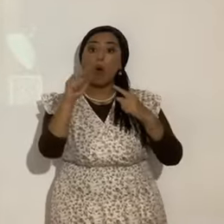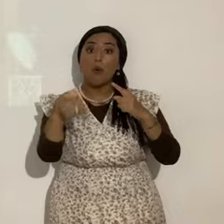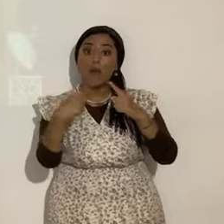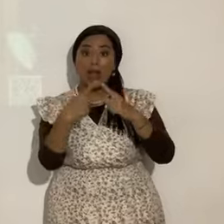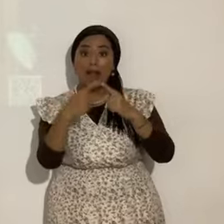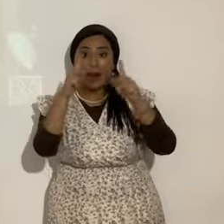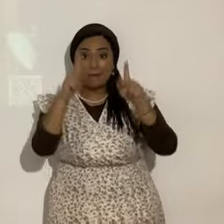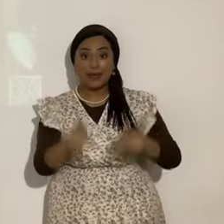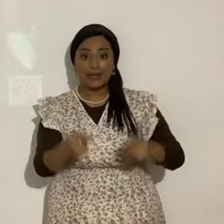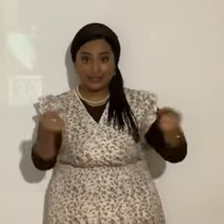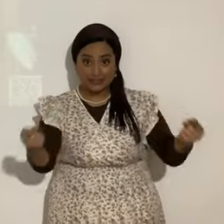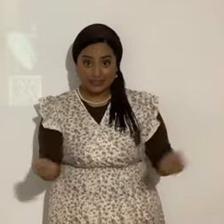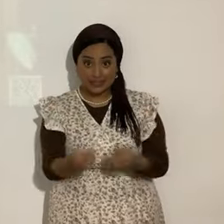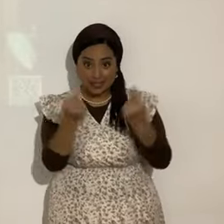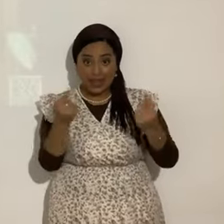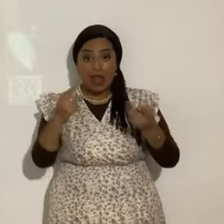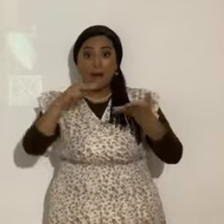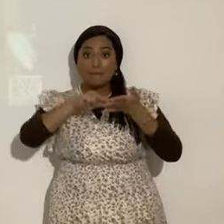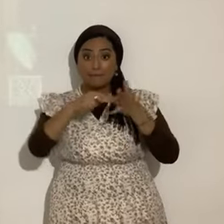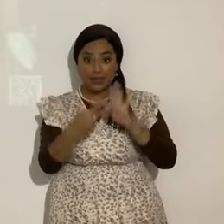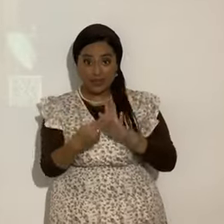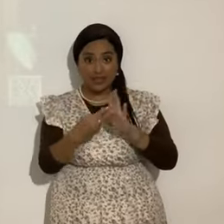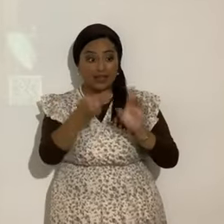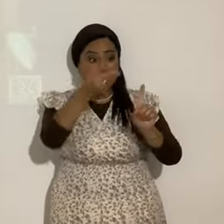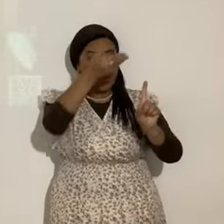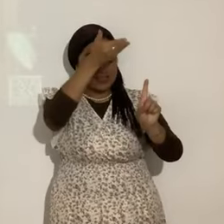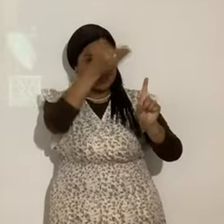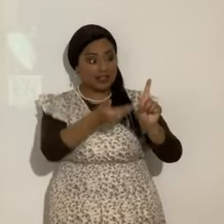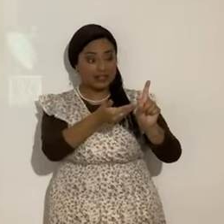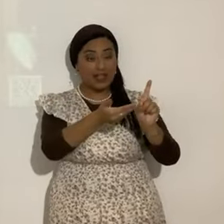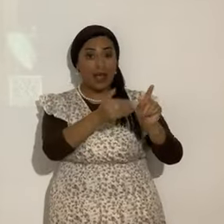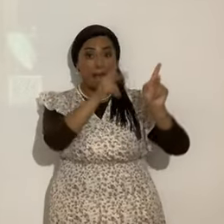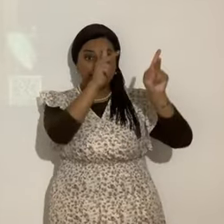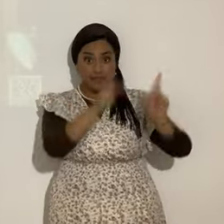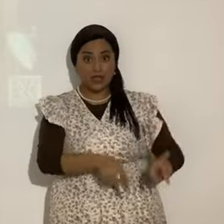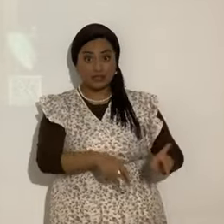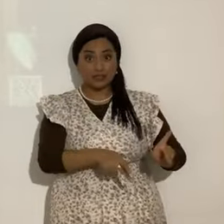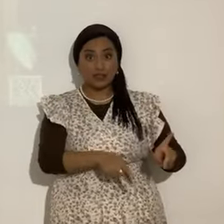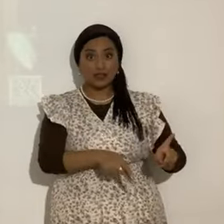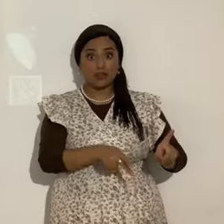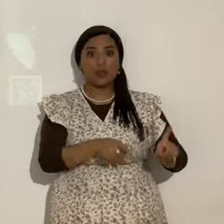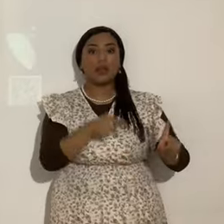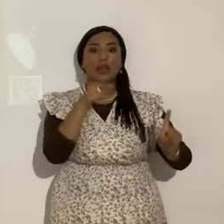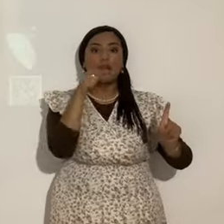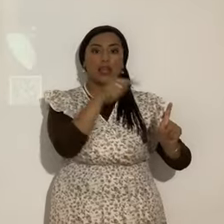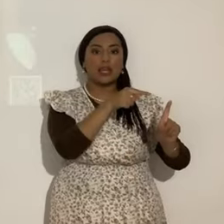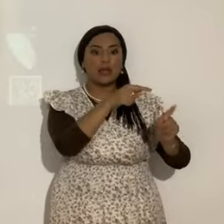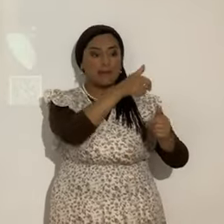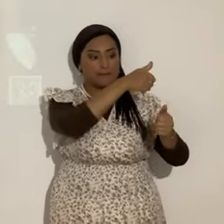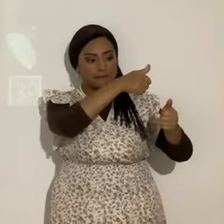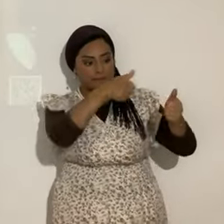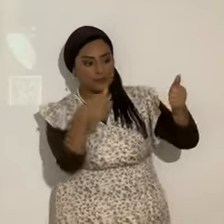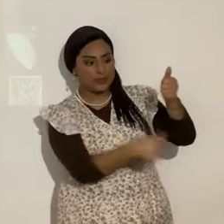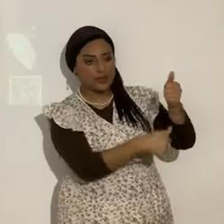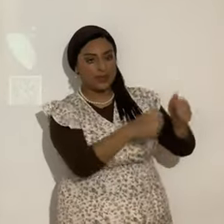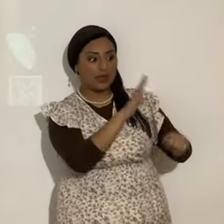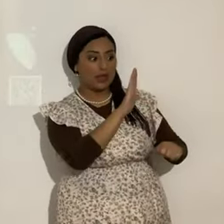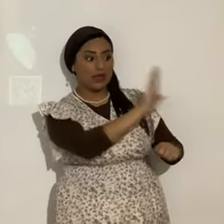pecado. Revela. El que lo hace. Está bajo el poder. Y